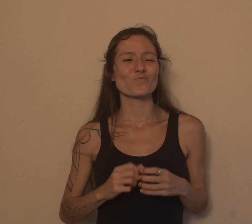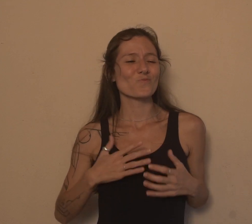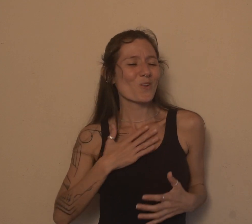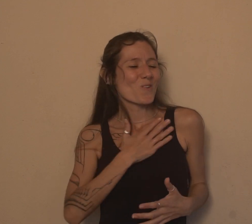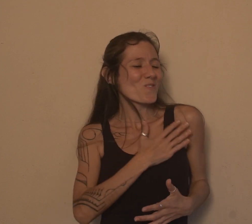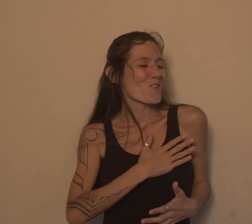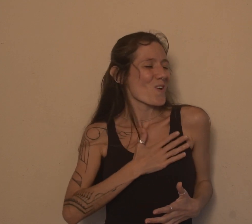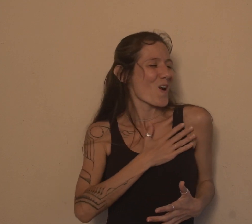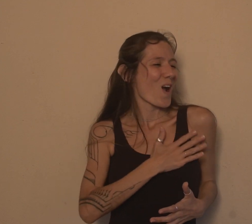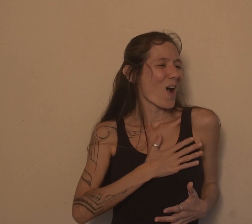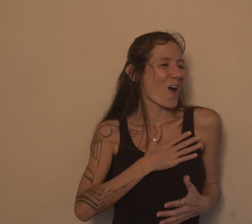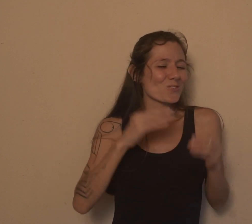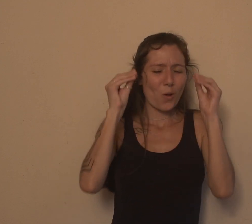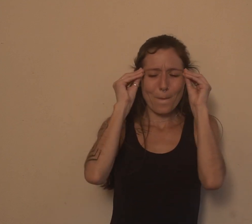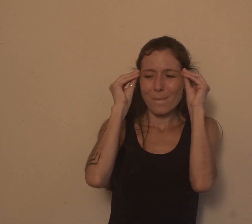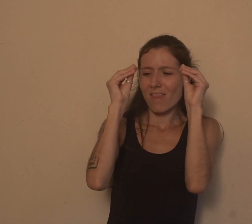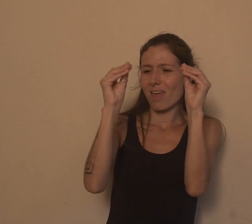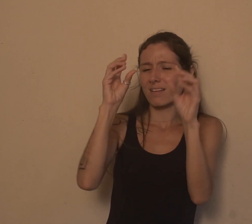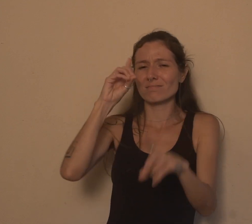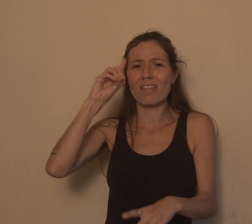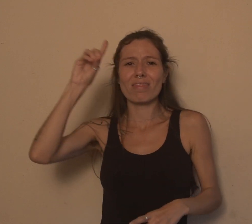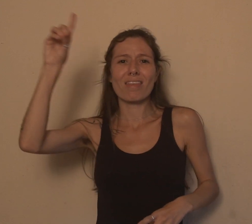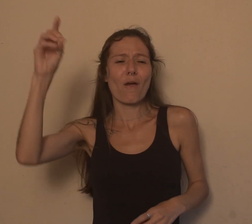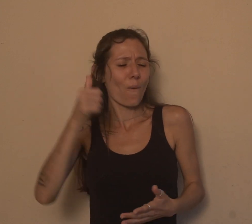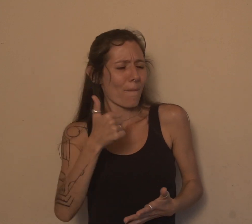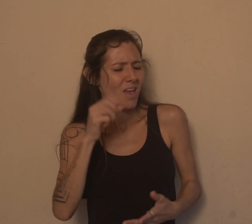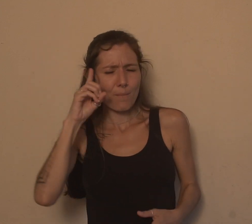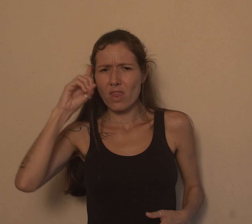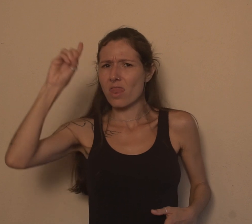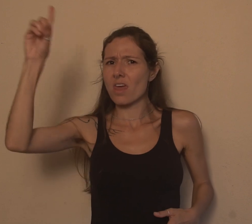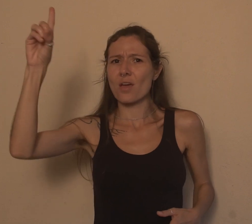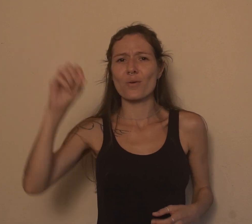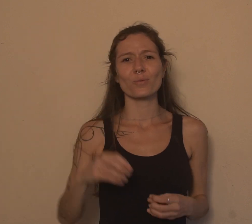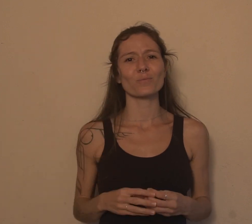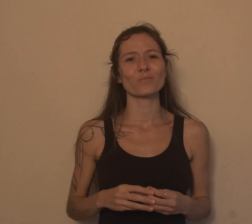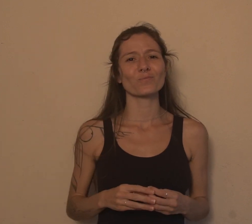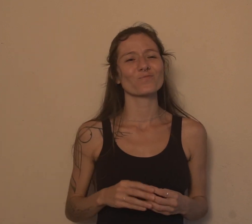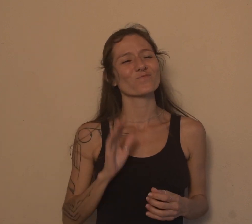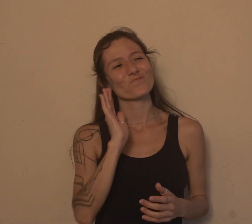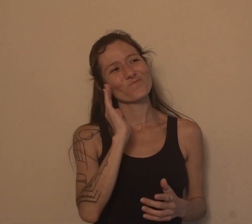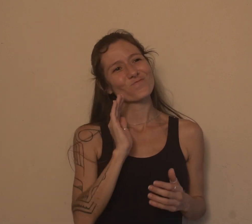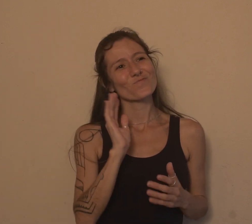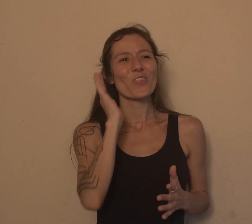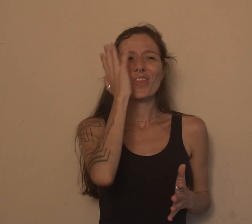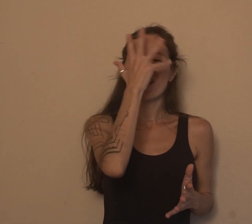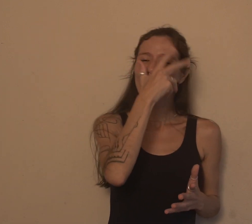Eu tenho o maior prazer de servir a Deus, porque primeiramente ele, depois as outras coisas, né. nem